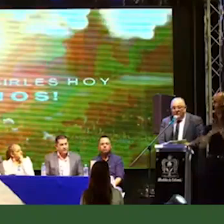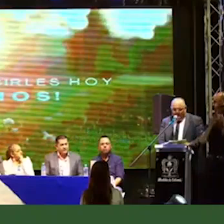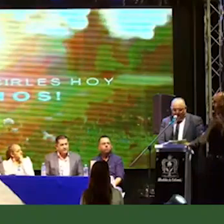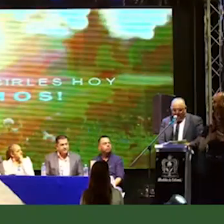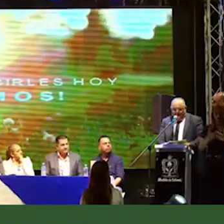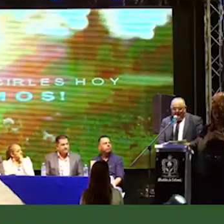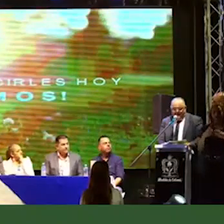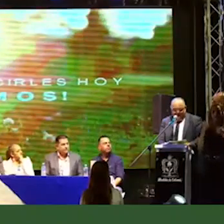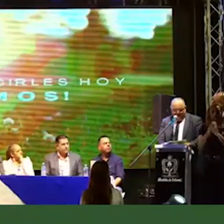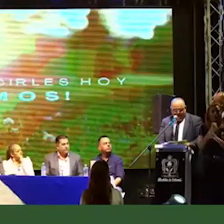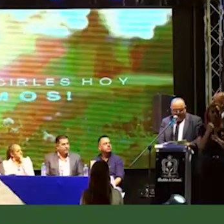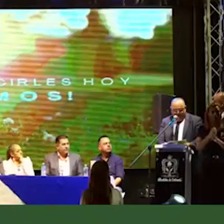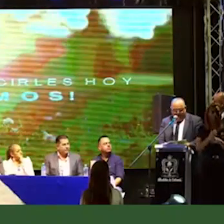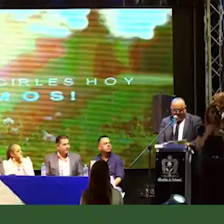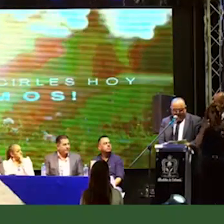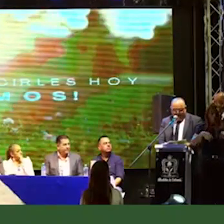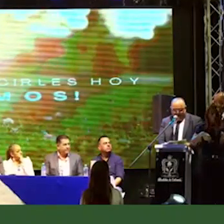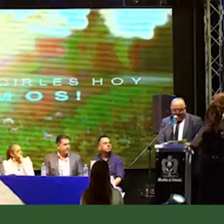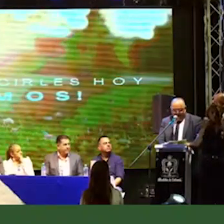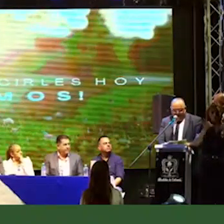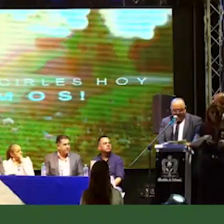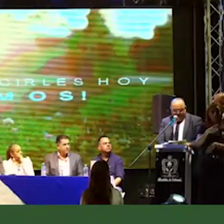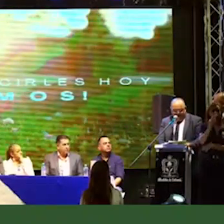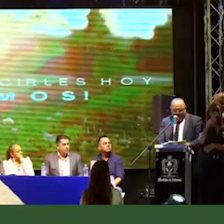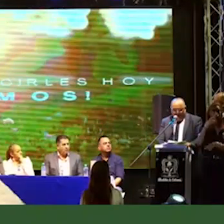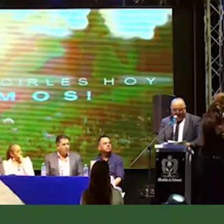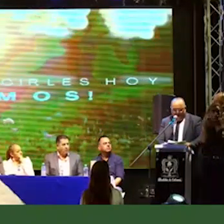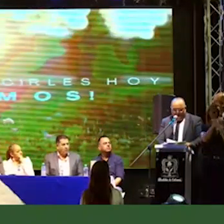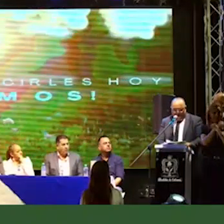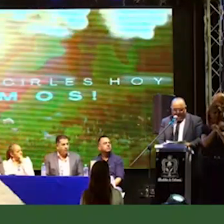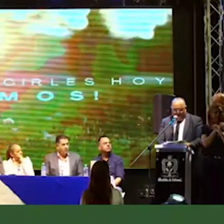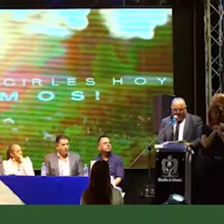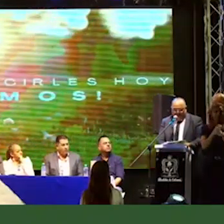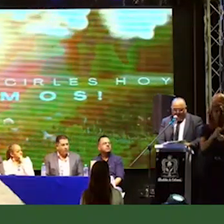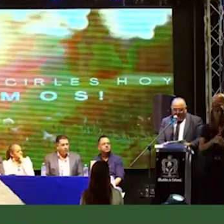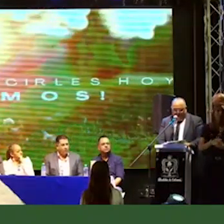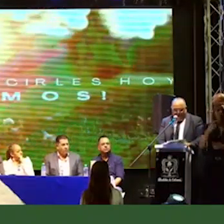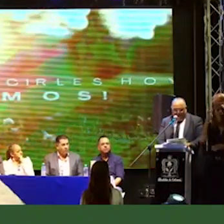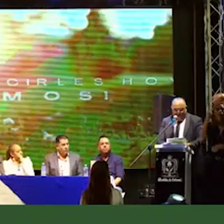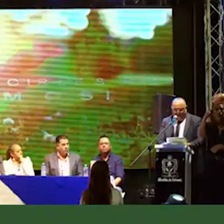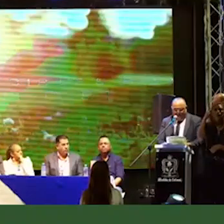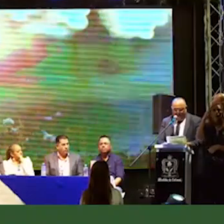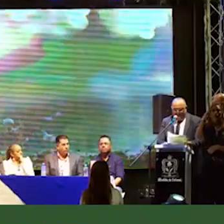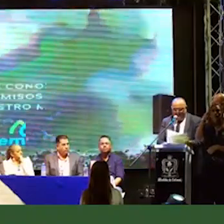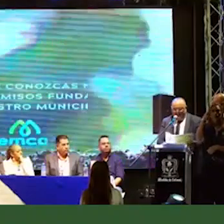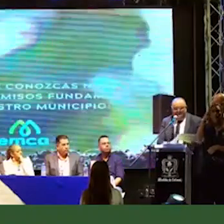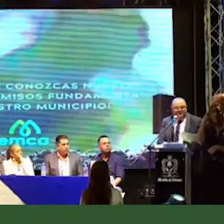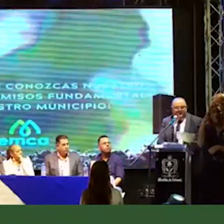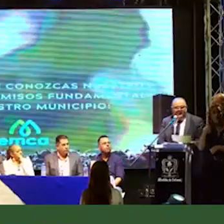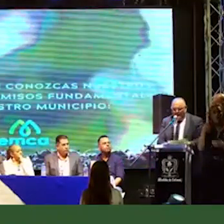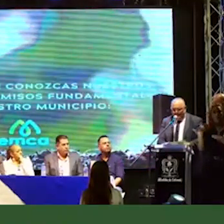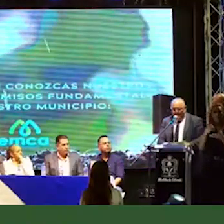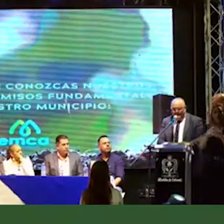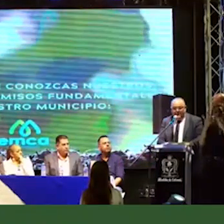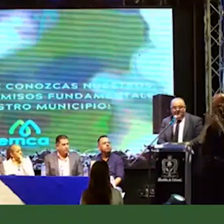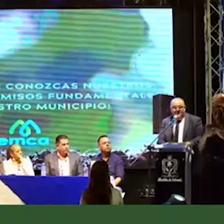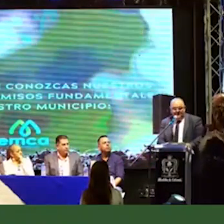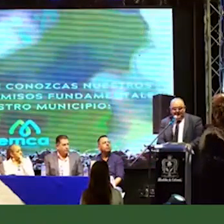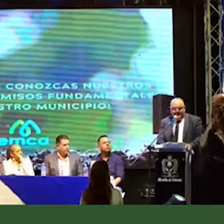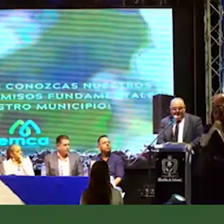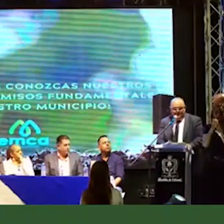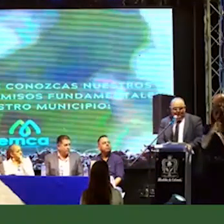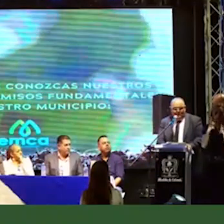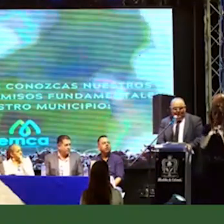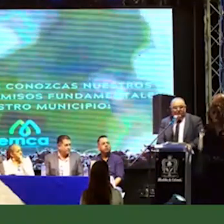concluye hoy a las 12 de la noche. Consecuente que en nuestro pensamiento incorporamos a la empresa a la gran mayoría de los trabajadores